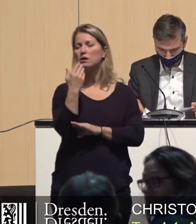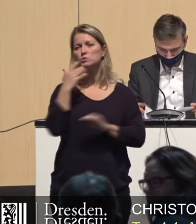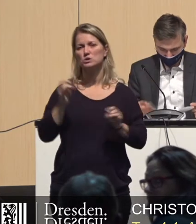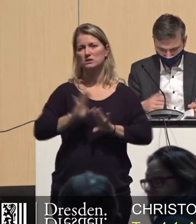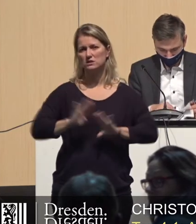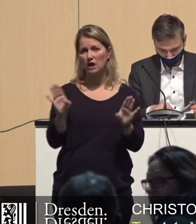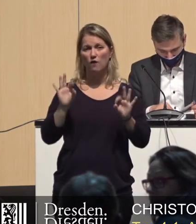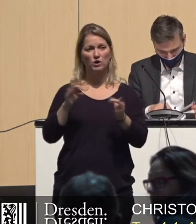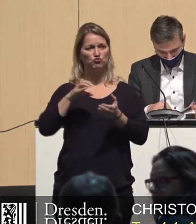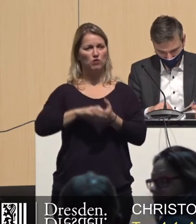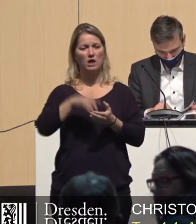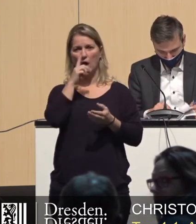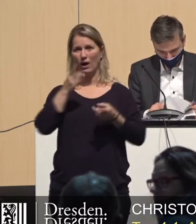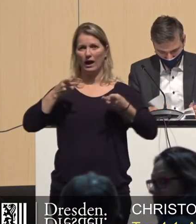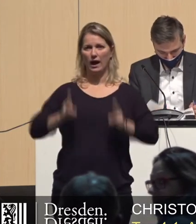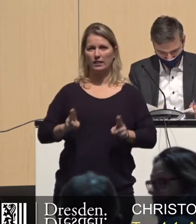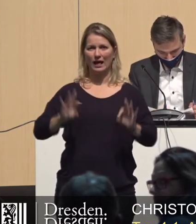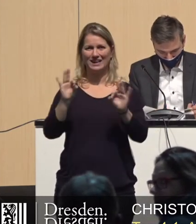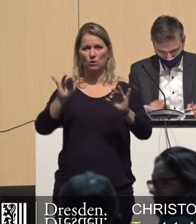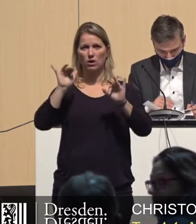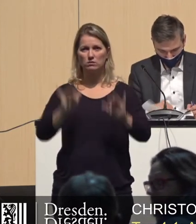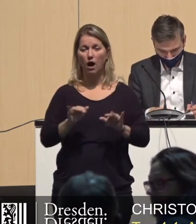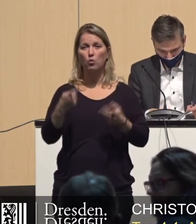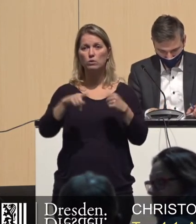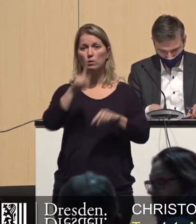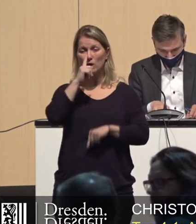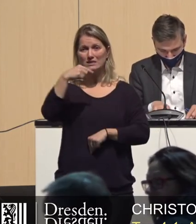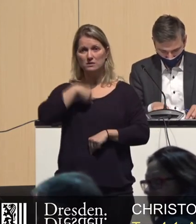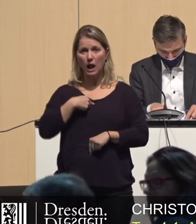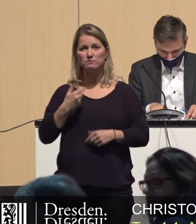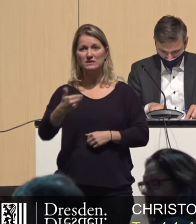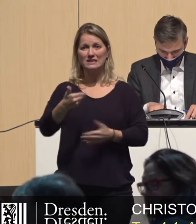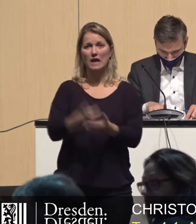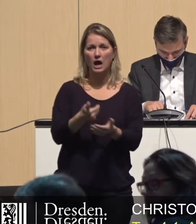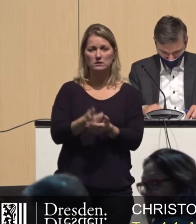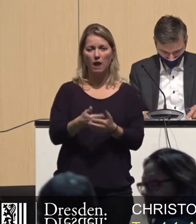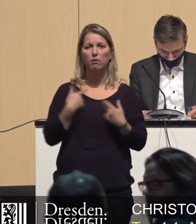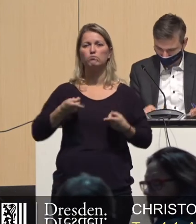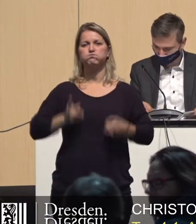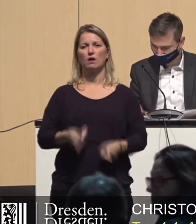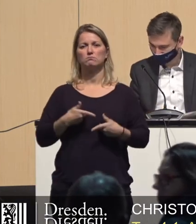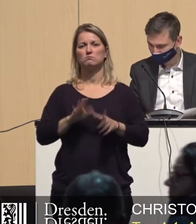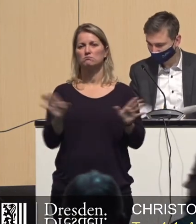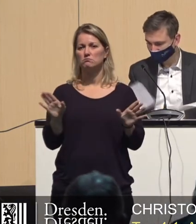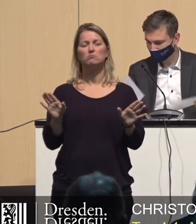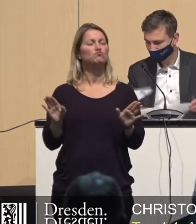Risiken für die Stadt, wenn diese mal selber für die Verzögerung zuständig war. Daher stimmen wir dem